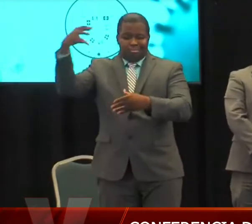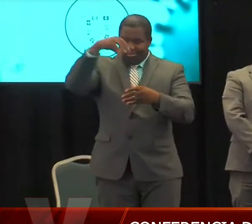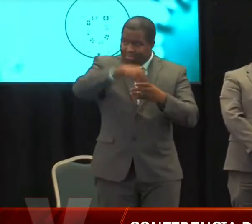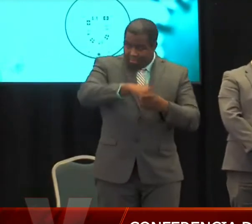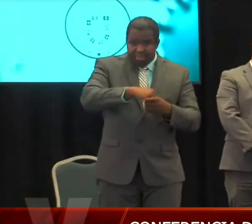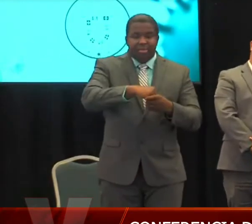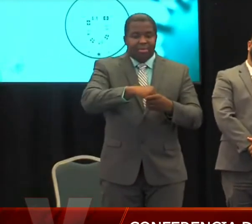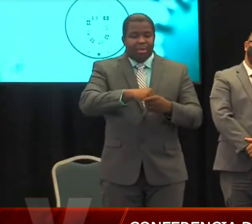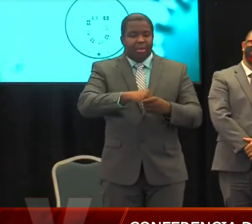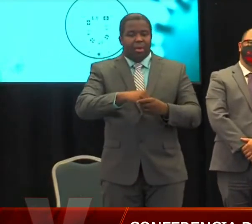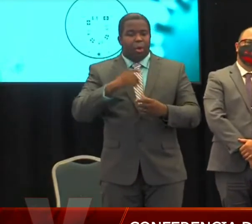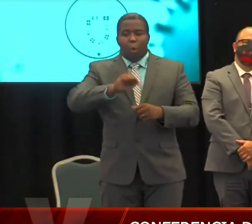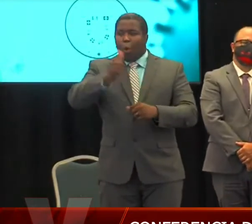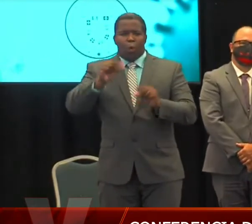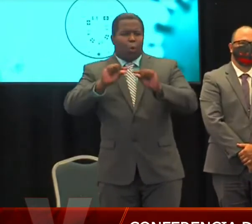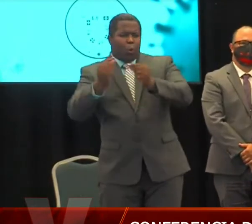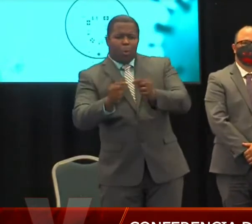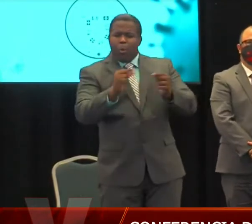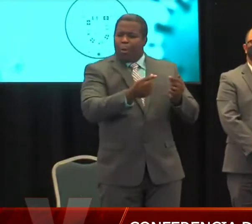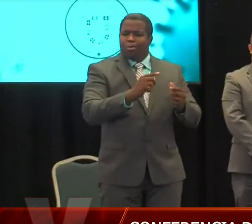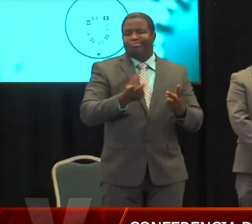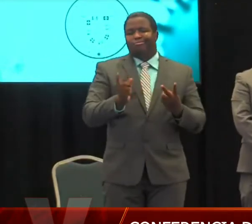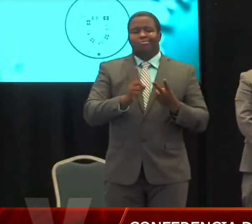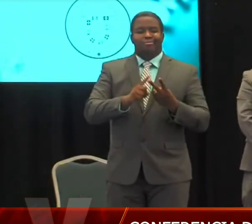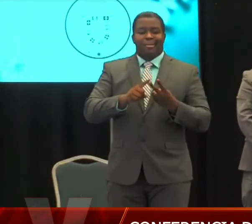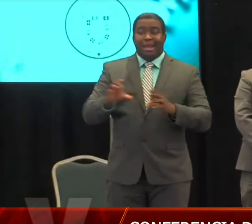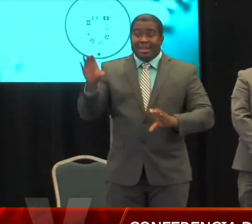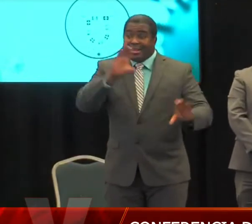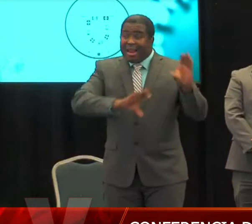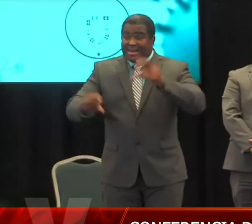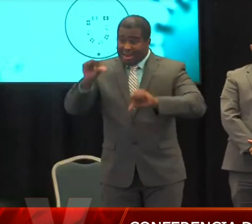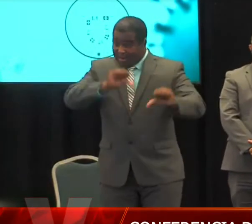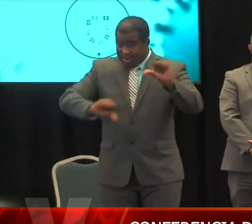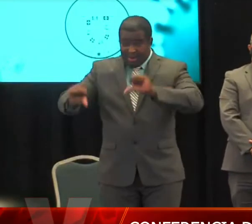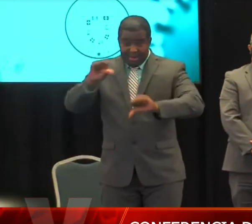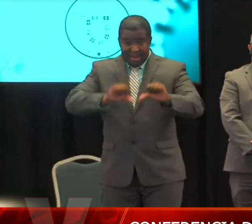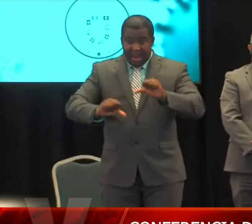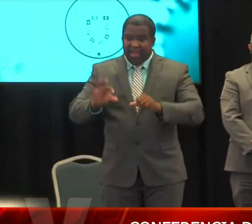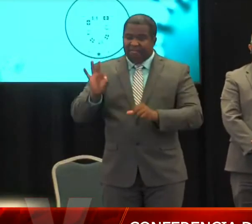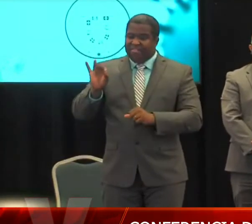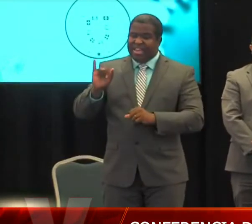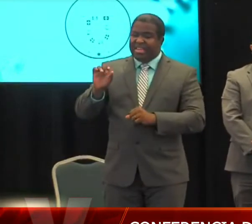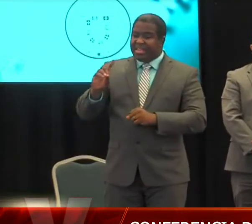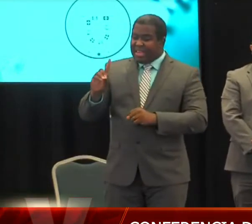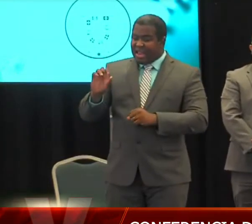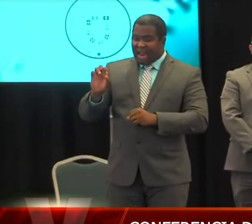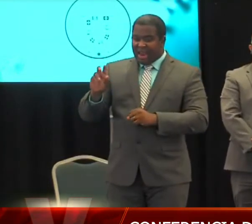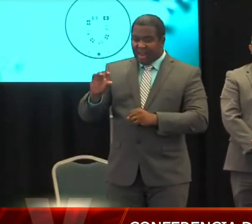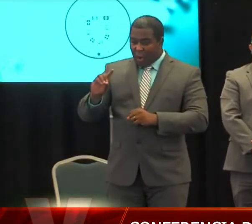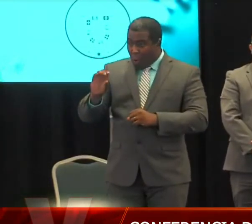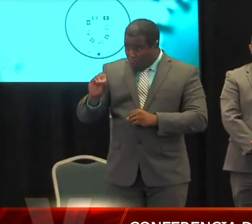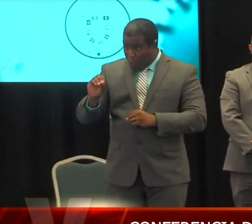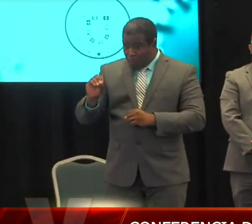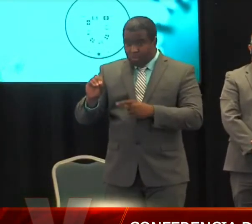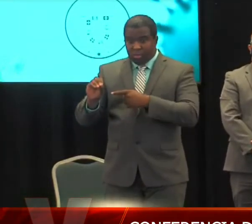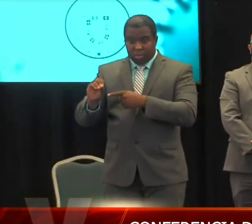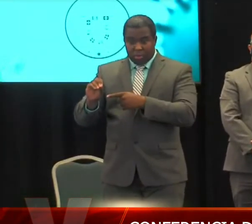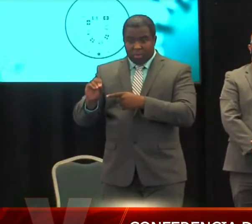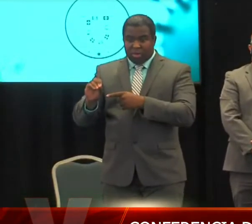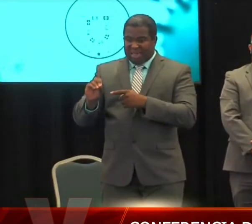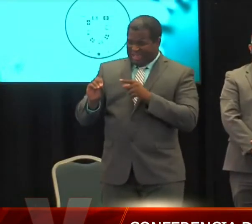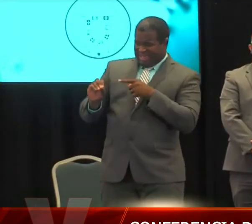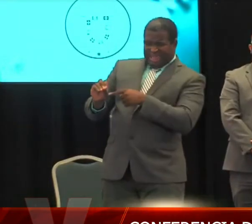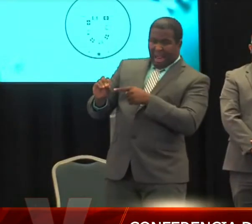De la misma forma, el Fideicomiso de Ciencias, el Instituto de Estadística de Puerto Rico, COSACO, se insertó. Interesante, cuando empezamos a la parte